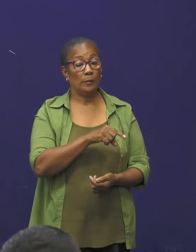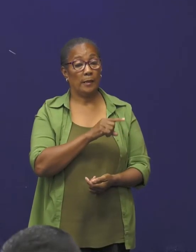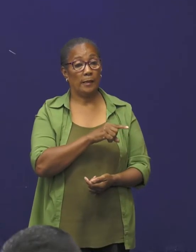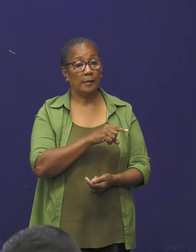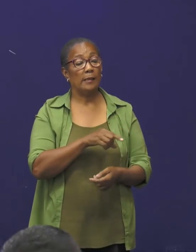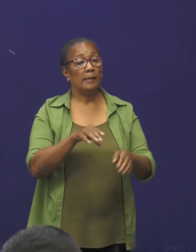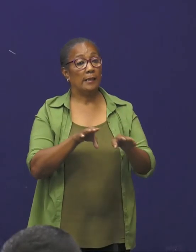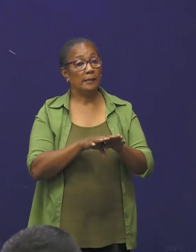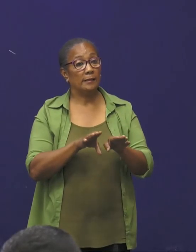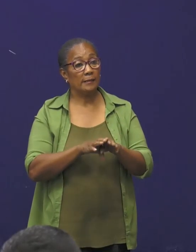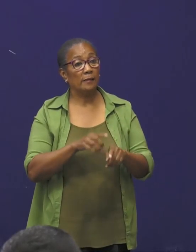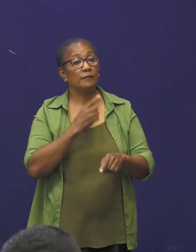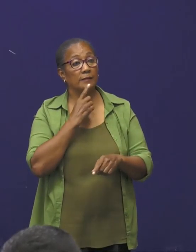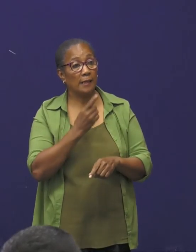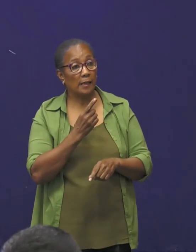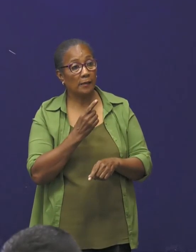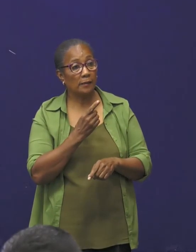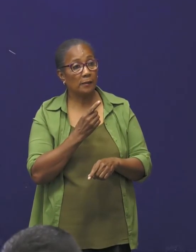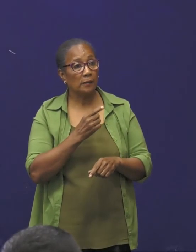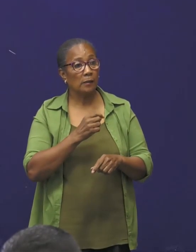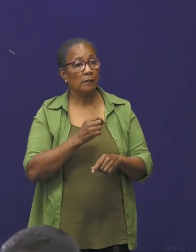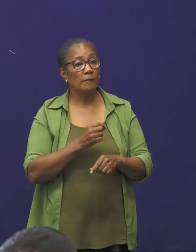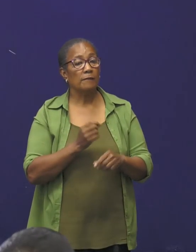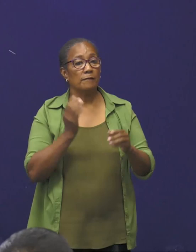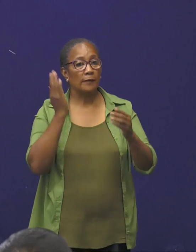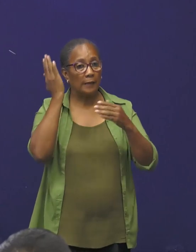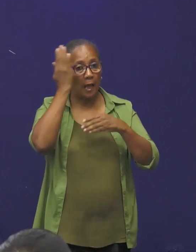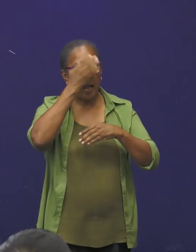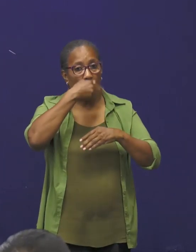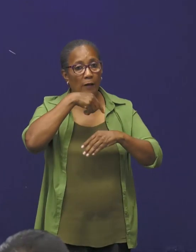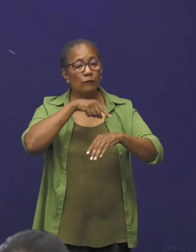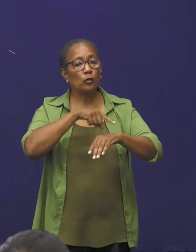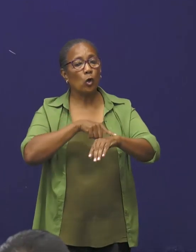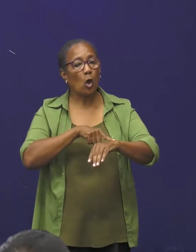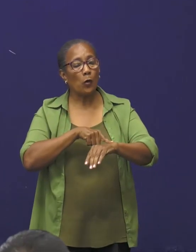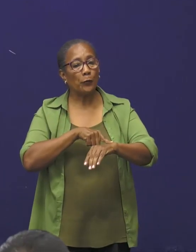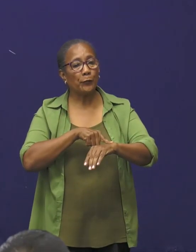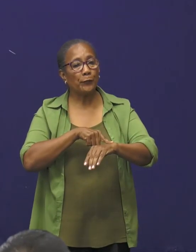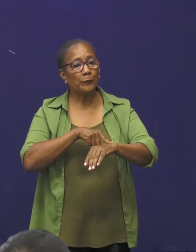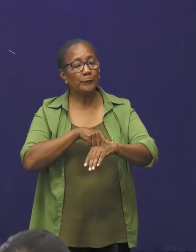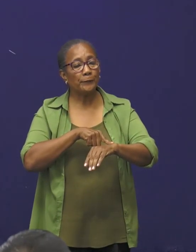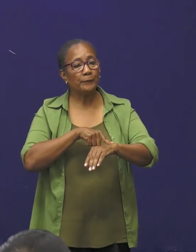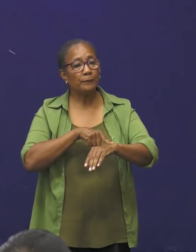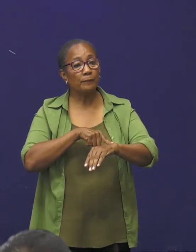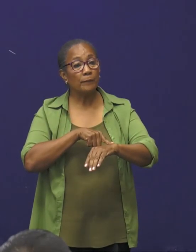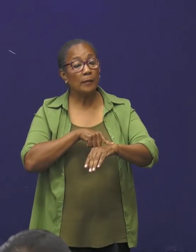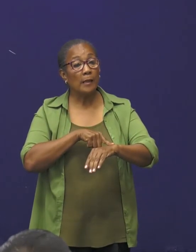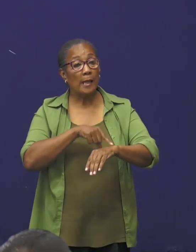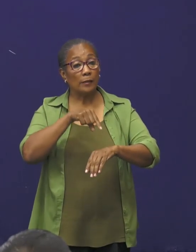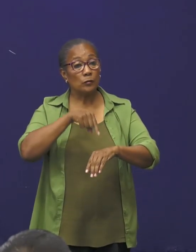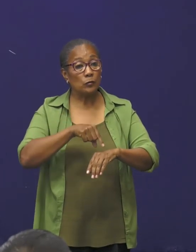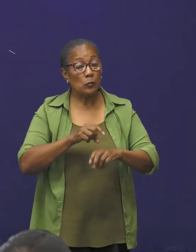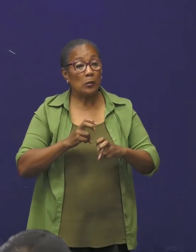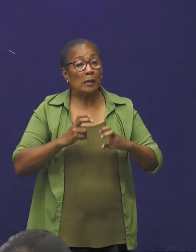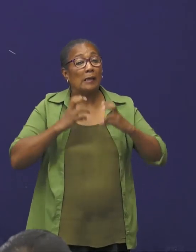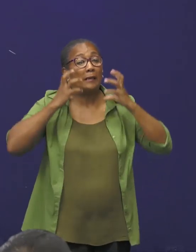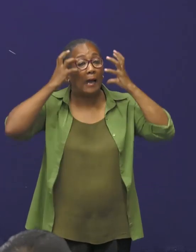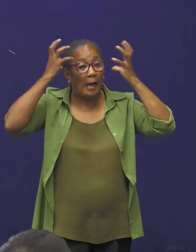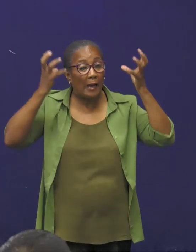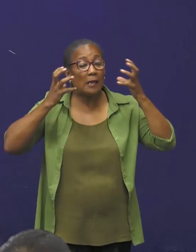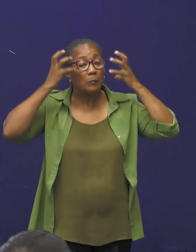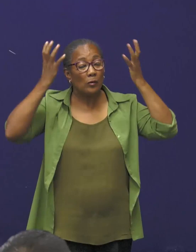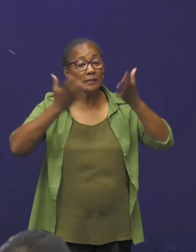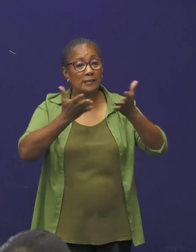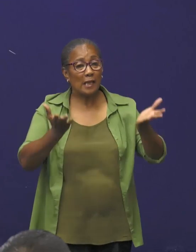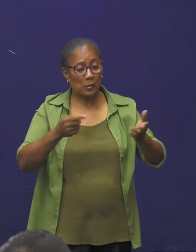licht, kijk, ontkrachten, de kwestie van avondklok. Er is, een hype ontstaan, over een heleboel dingen, maar